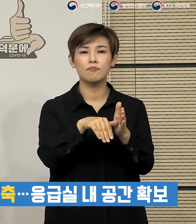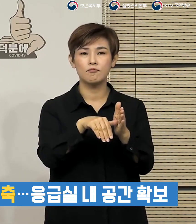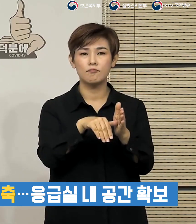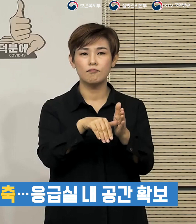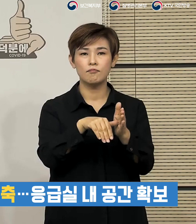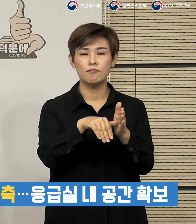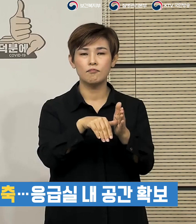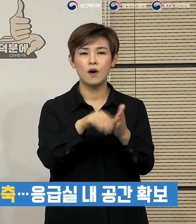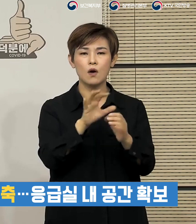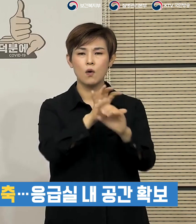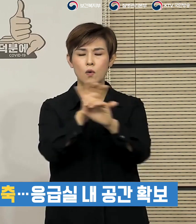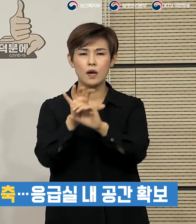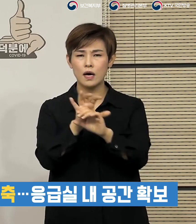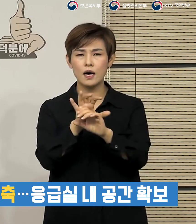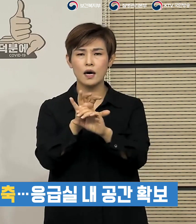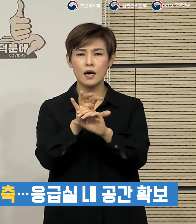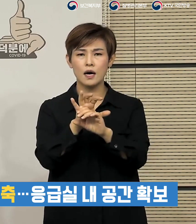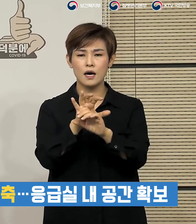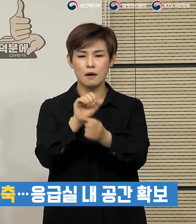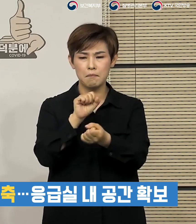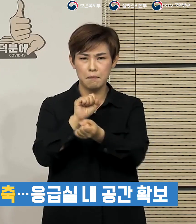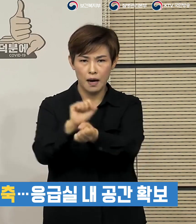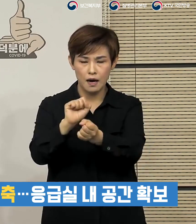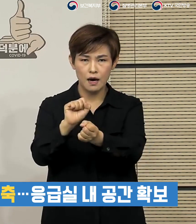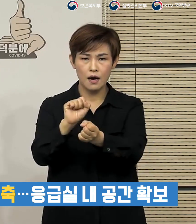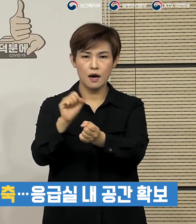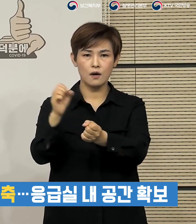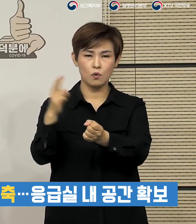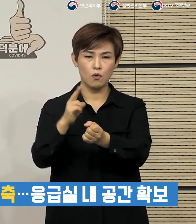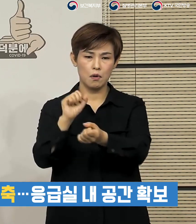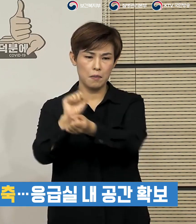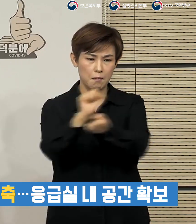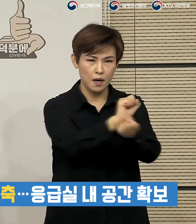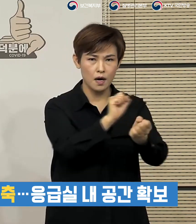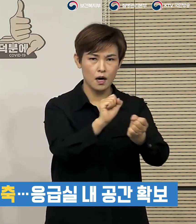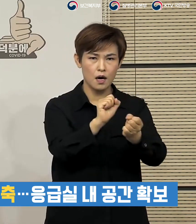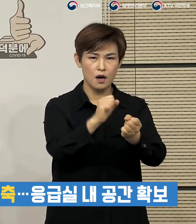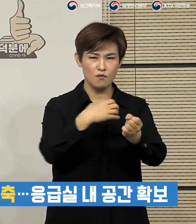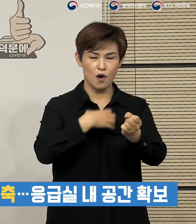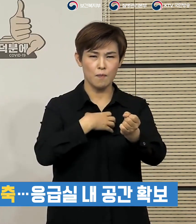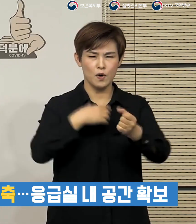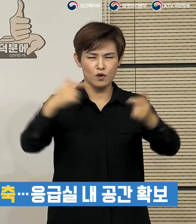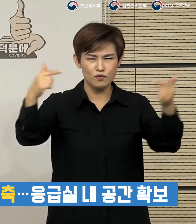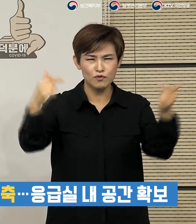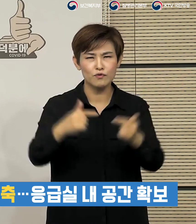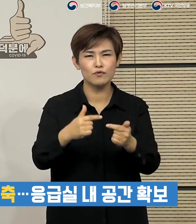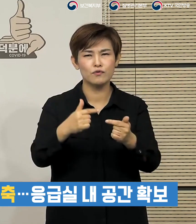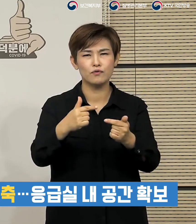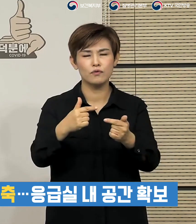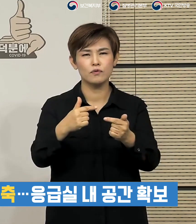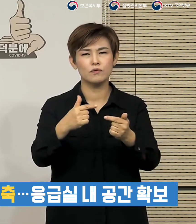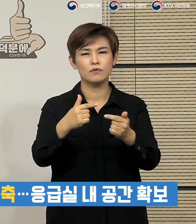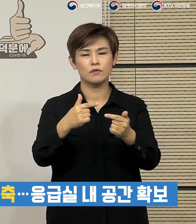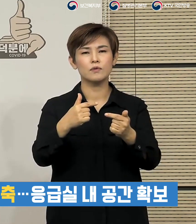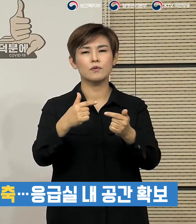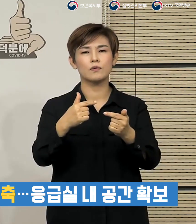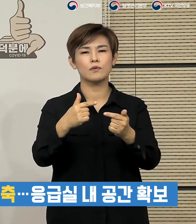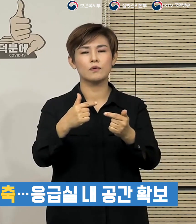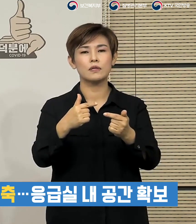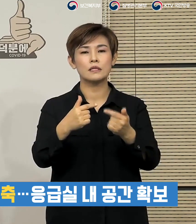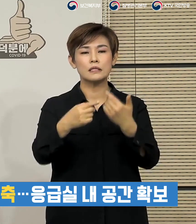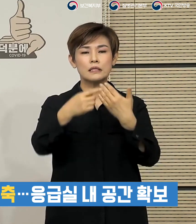코로나19의 감염 확산이나 교차 감염의 위험을 줄이면서 응급실을 이용할 수 있도록 중증